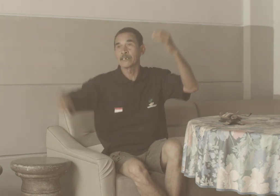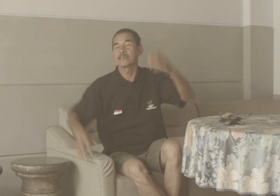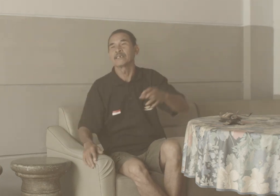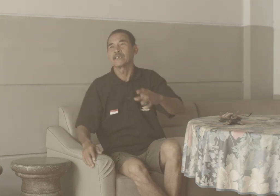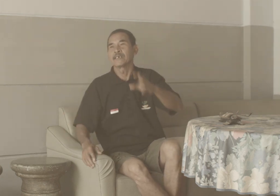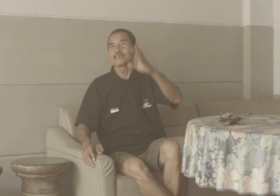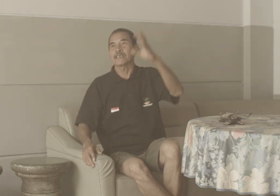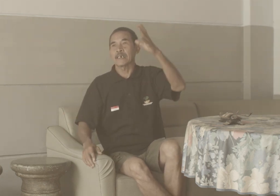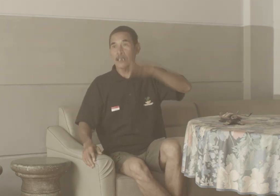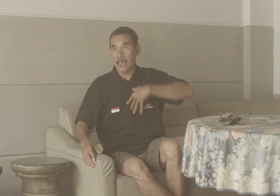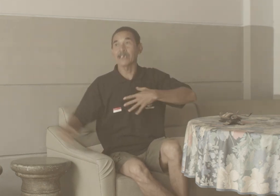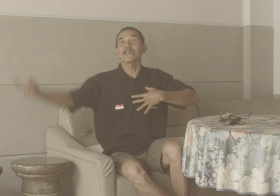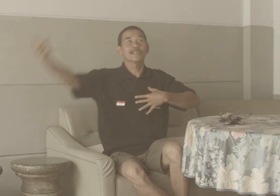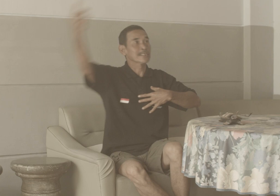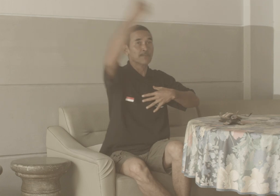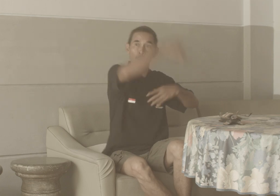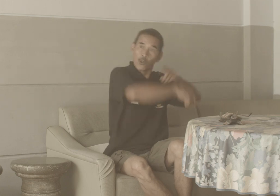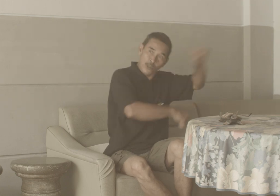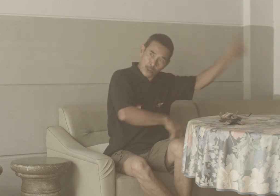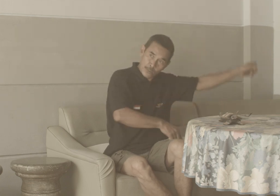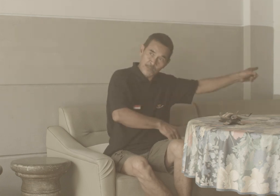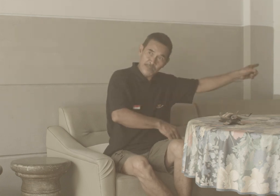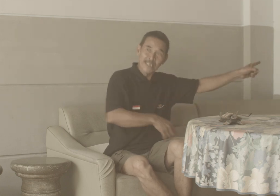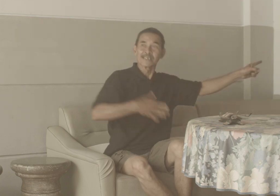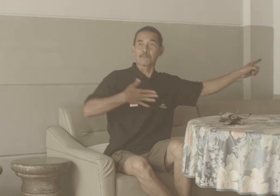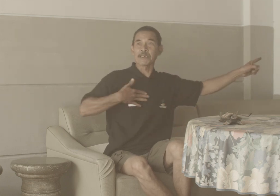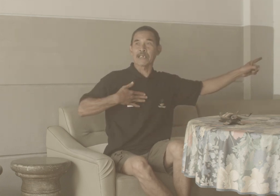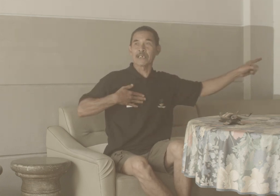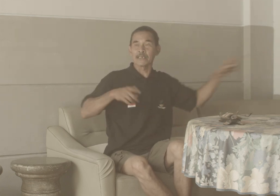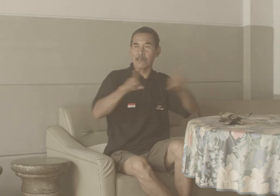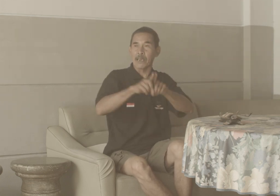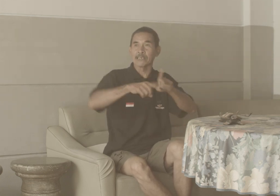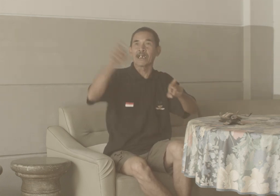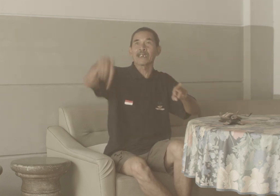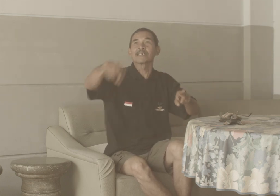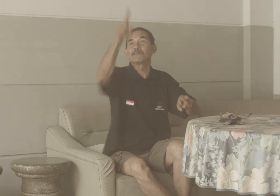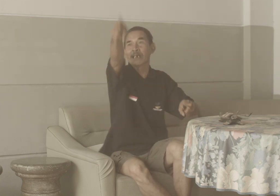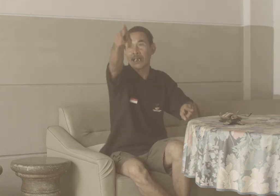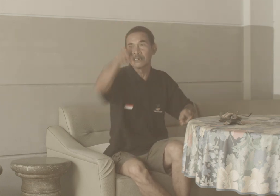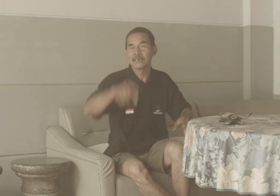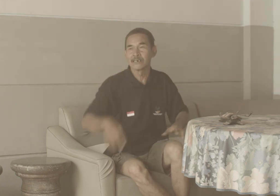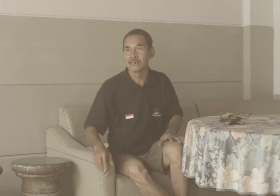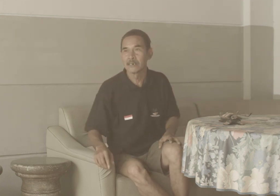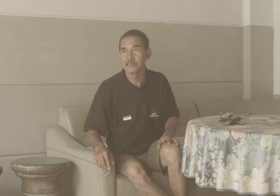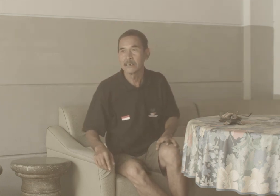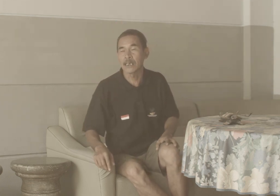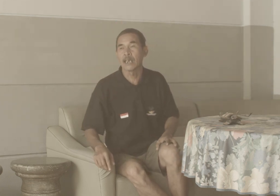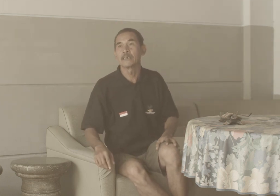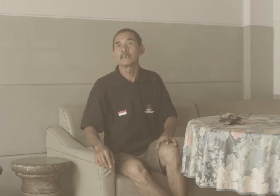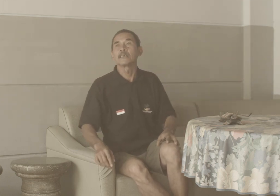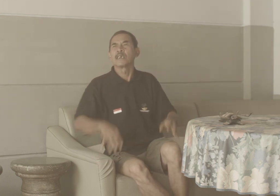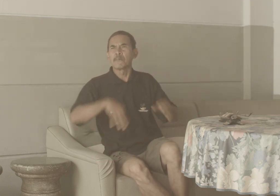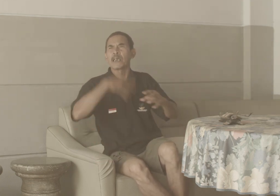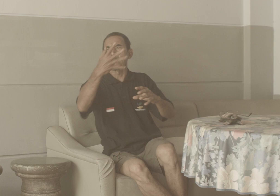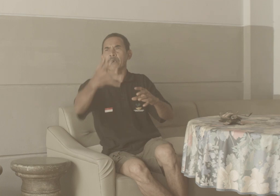Sekarang yang ke dimur Seperti saya sama Sekarang di Bengkale Nah Lama-lama